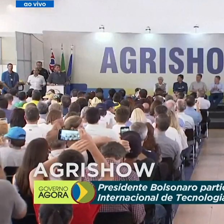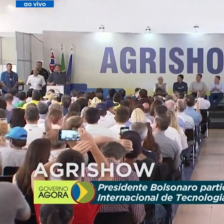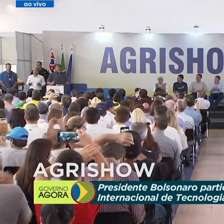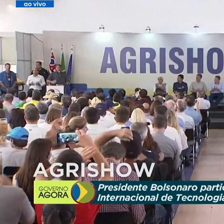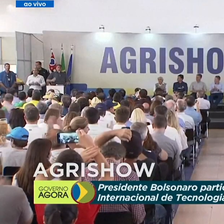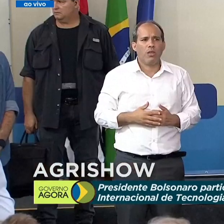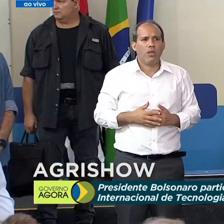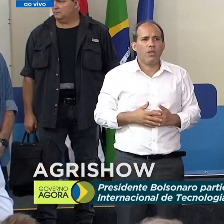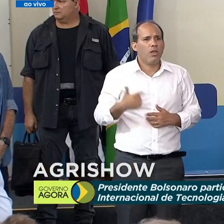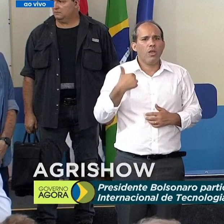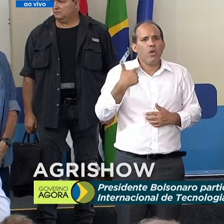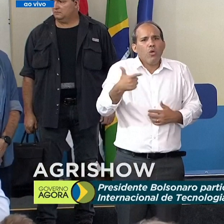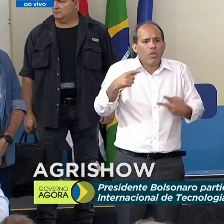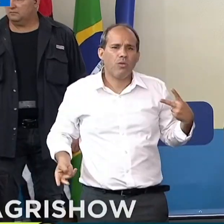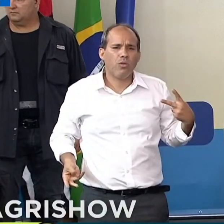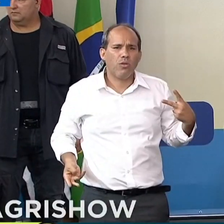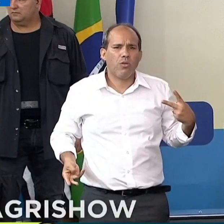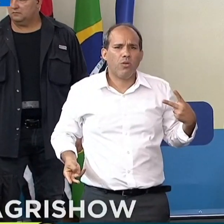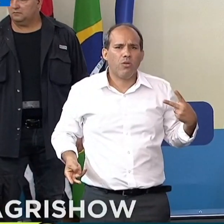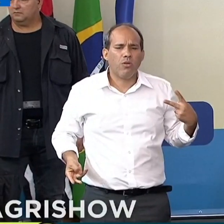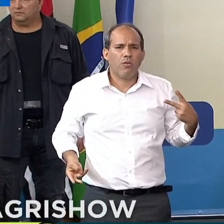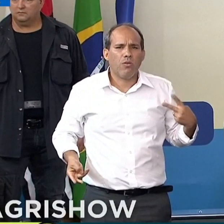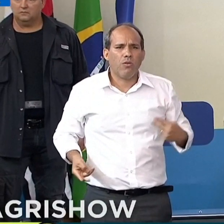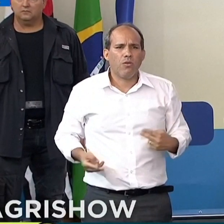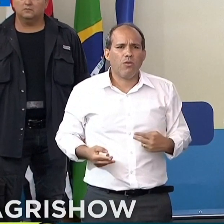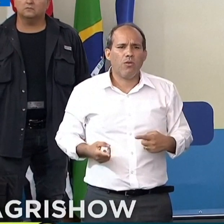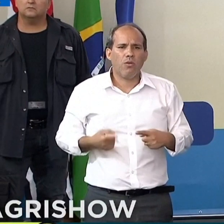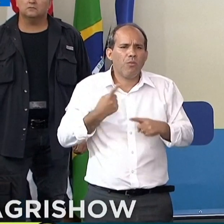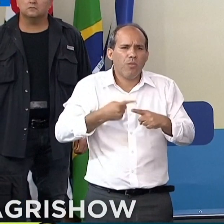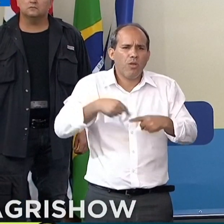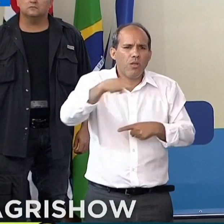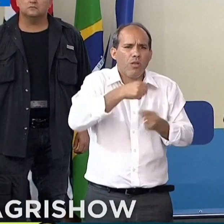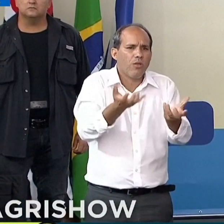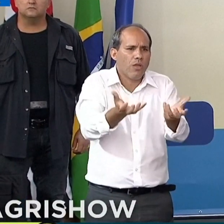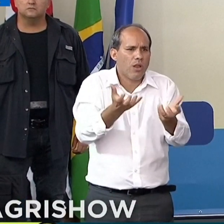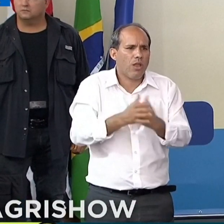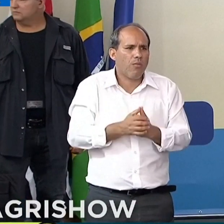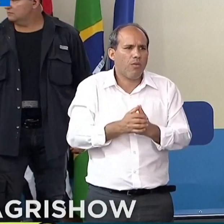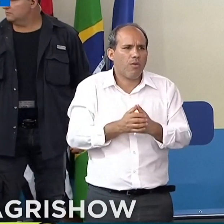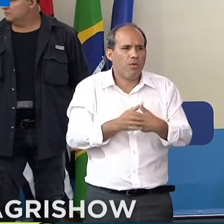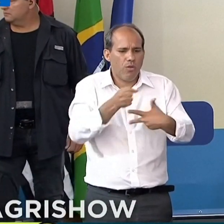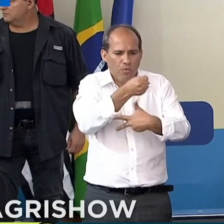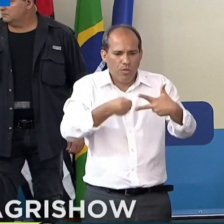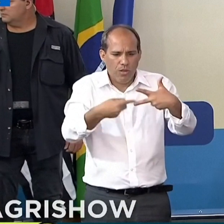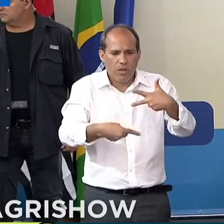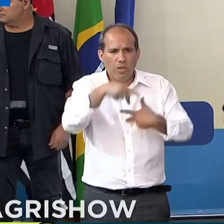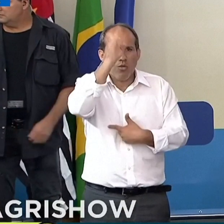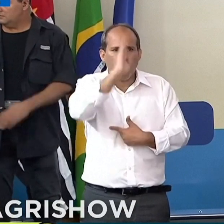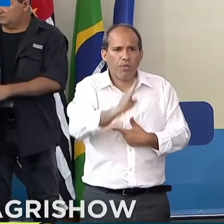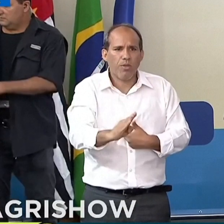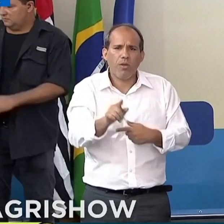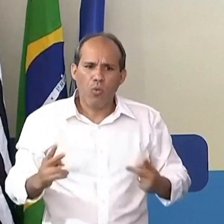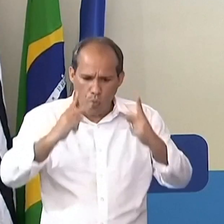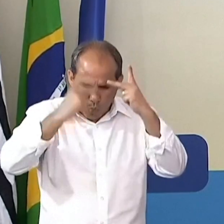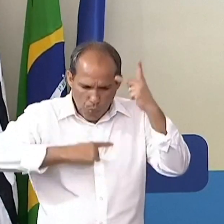Eu não tenho alternativa. Bolsonaro e grupos ruralistas defendem que os indígenas apenas têm direito às terras que ocupavam até